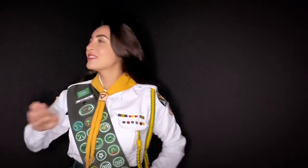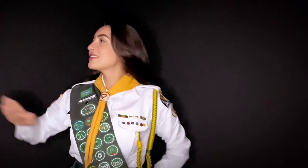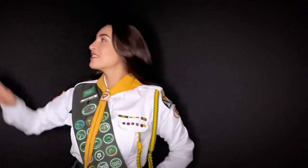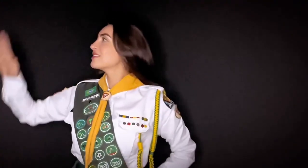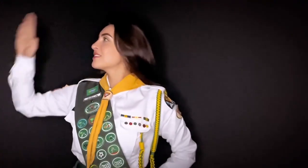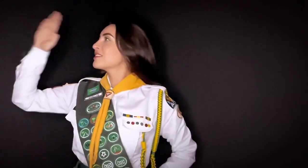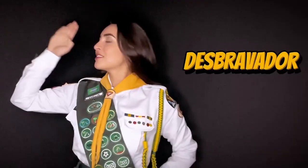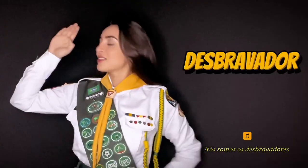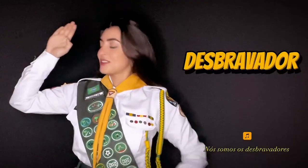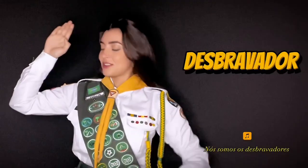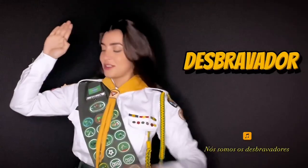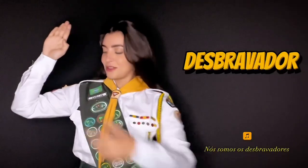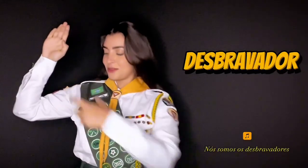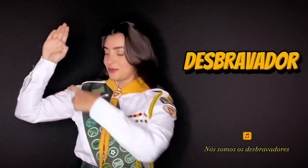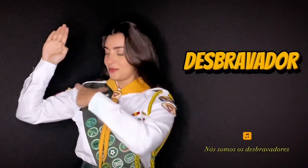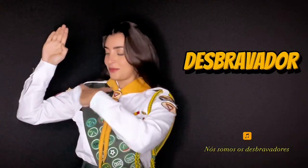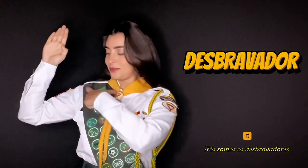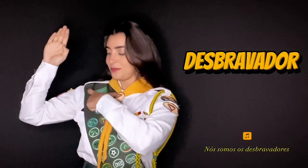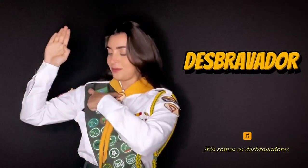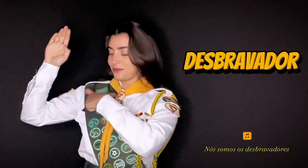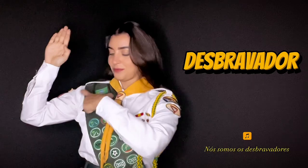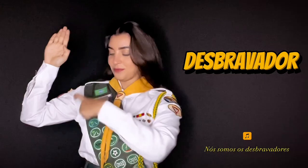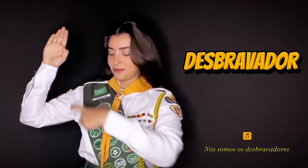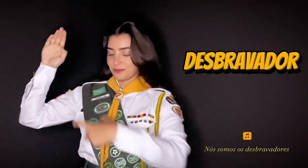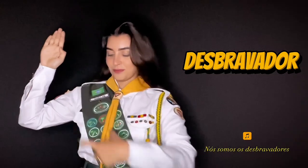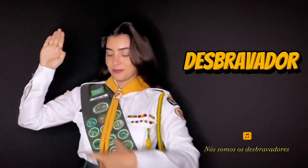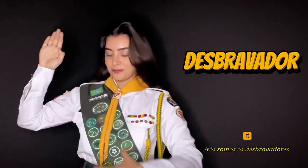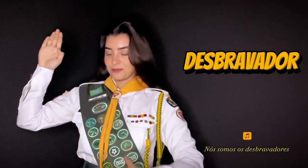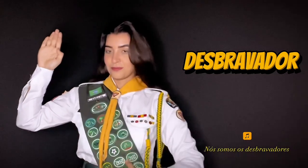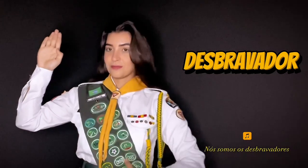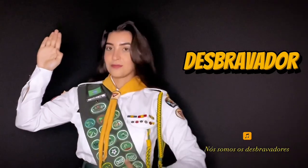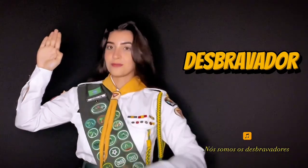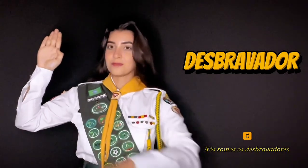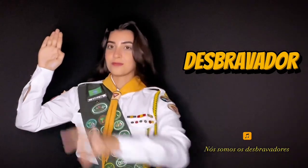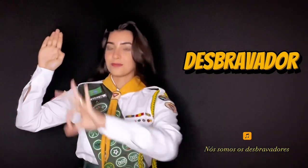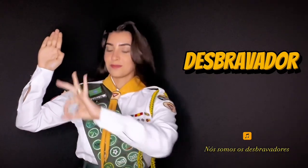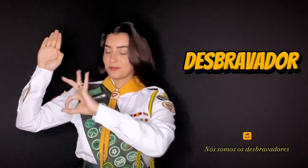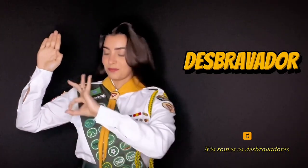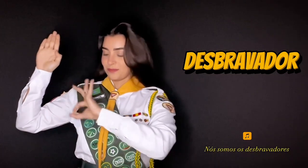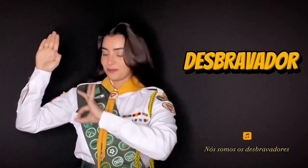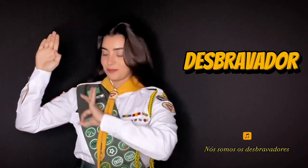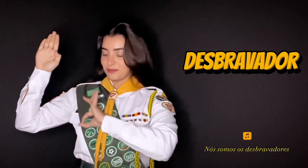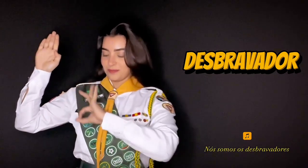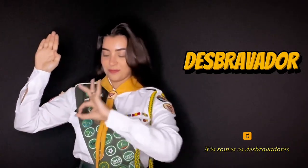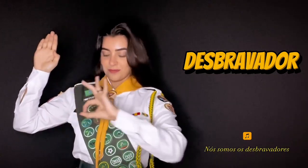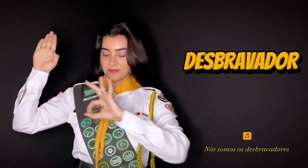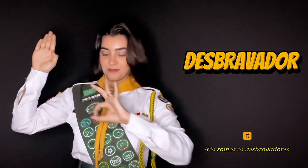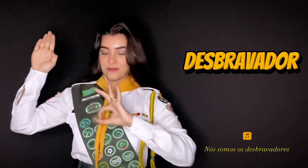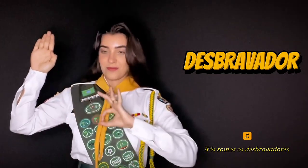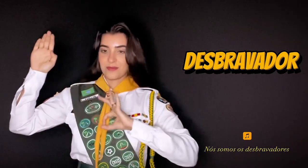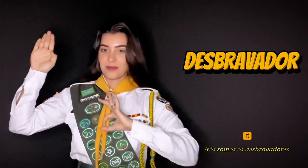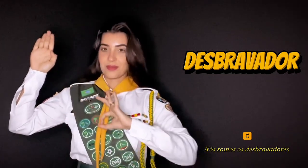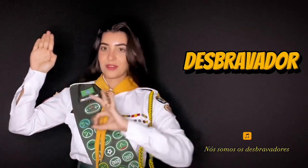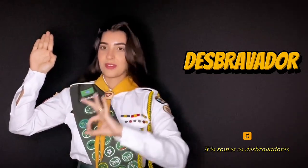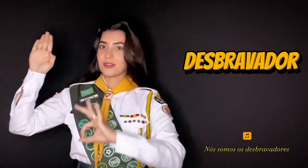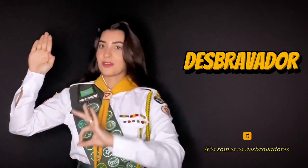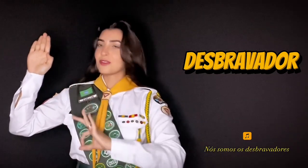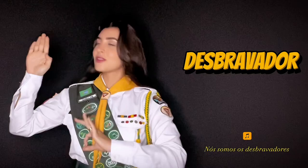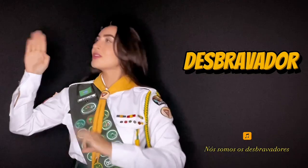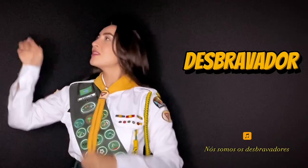posição de maranata Faixa Insígnias Uma Duas Três